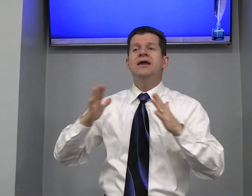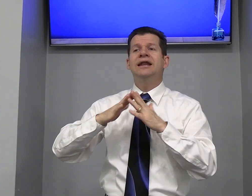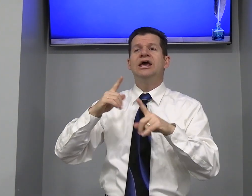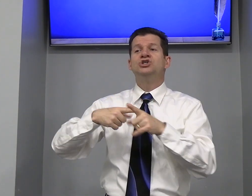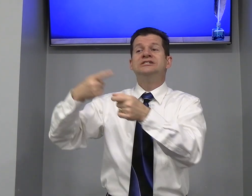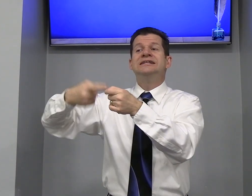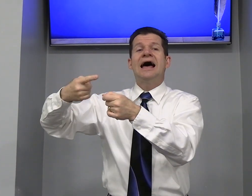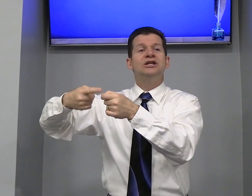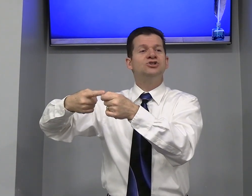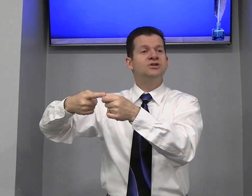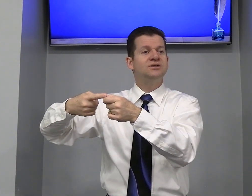igreja? Cidade